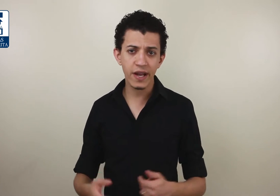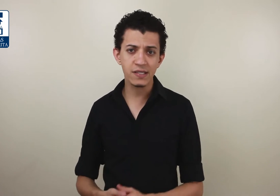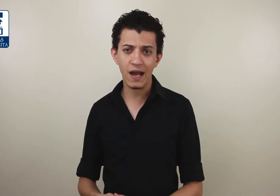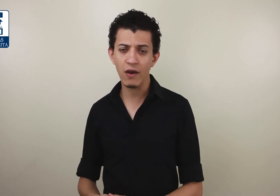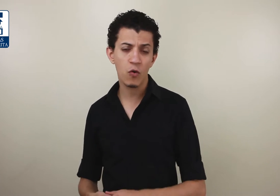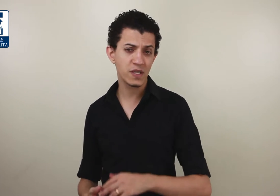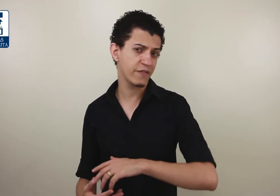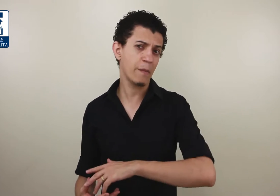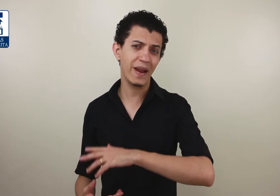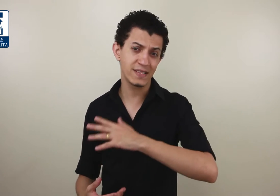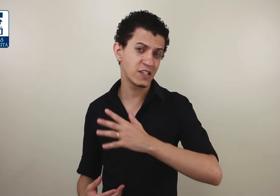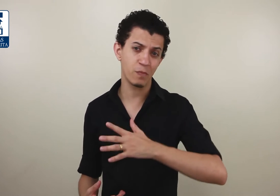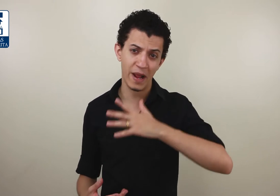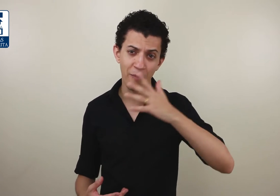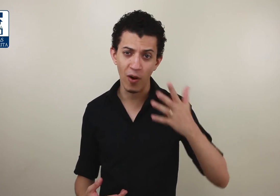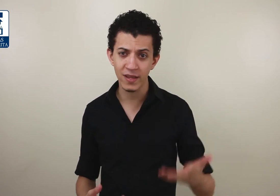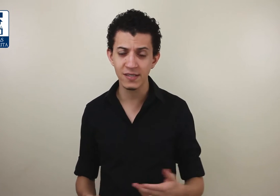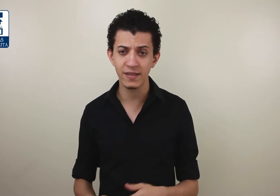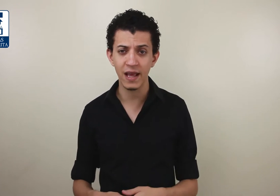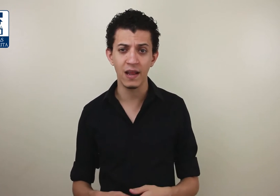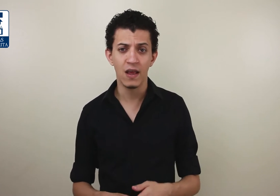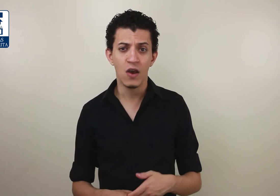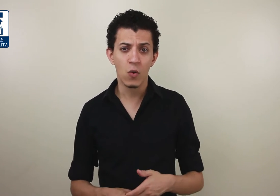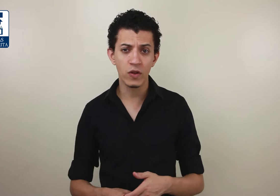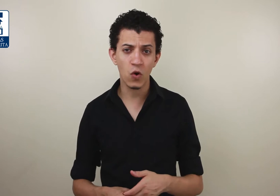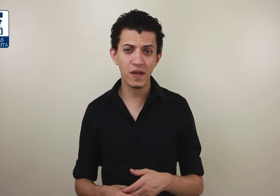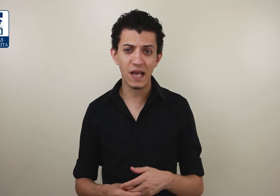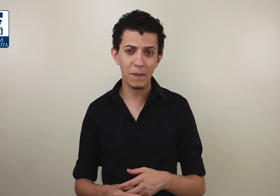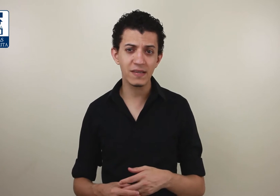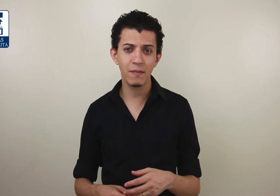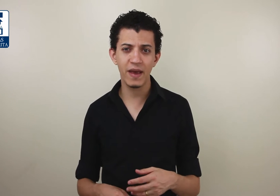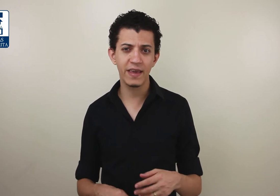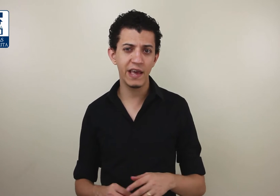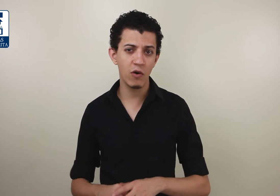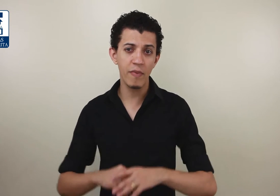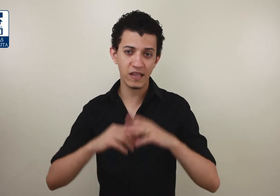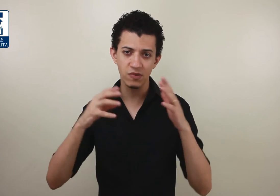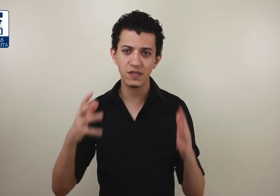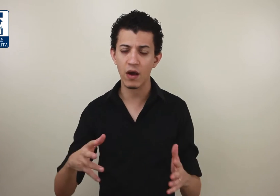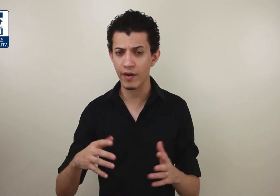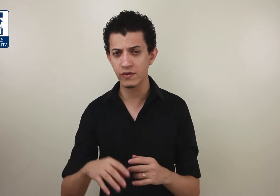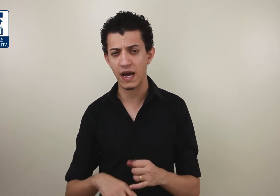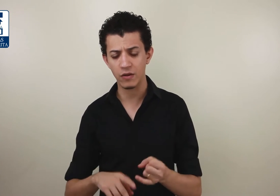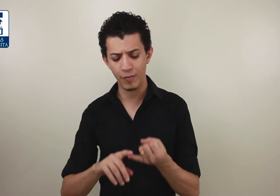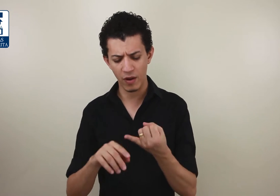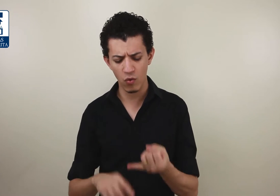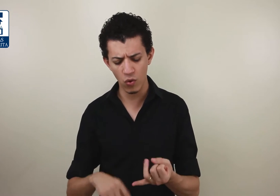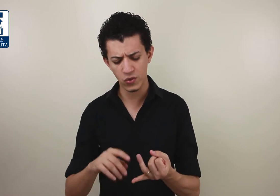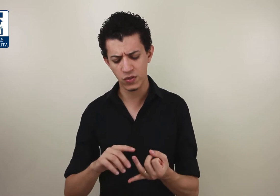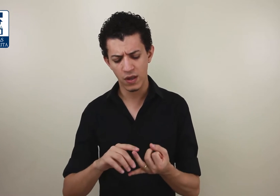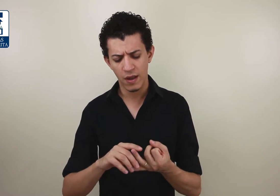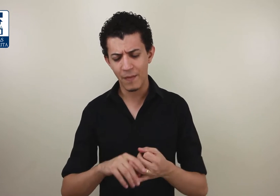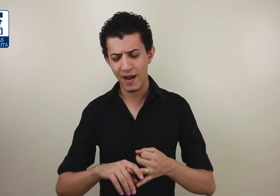ingressar, eu comecei a ficar presente para a importância dele, quando eu comecei a perceber que o mesmo sinal era usado para cursos, para